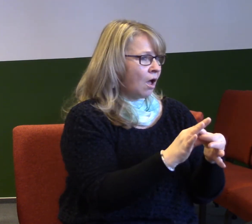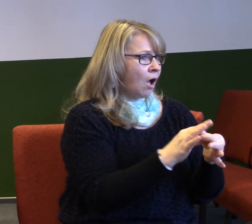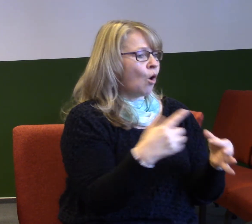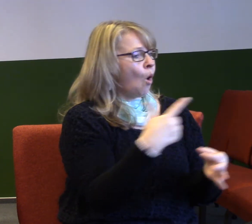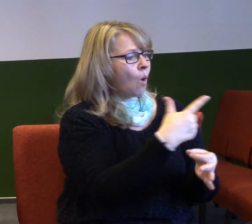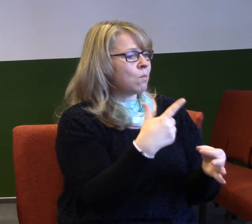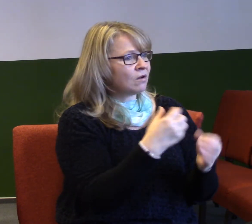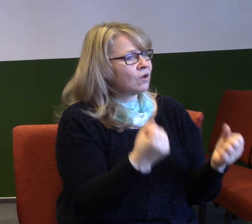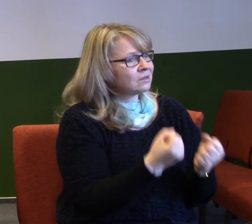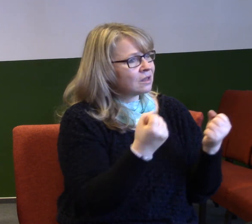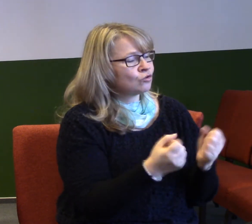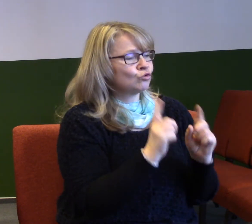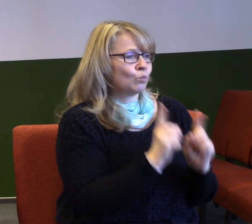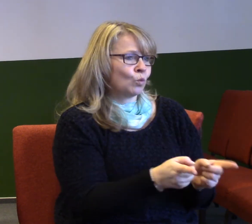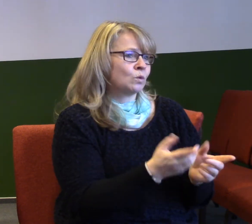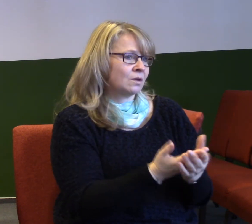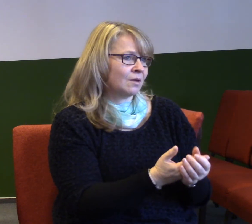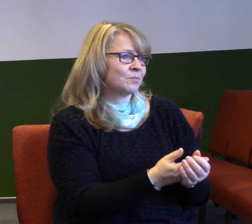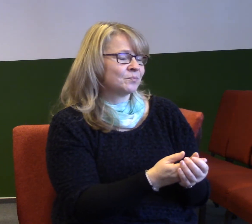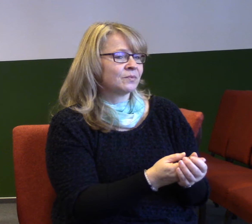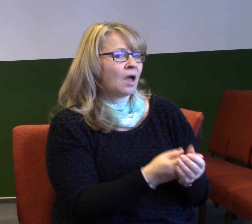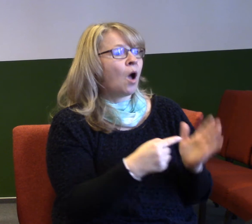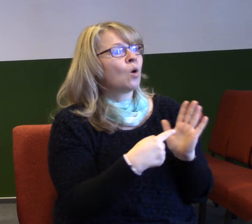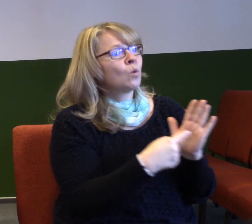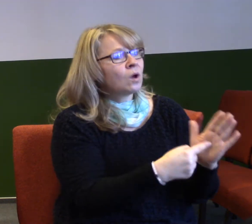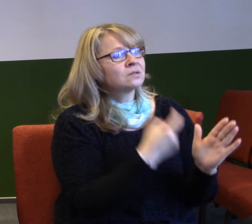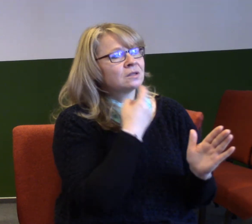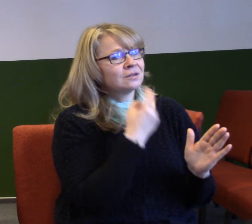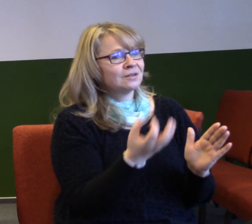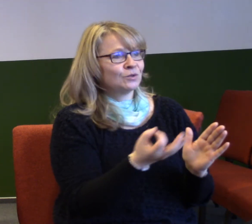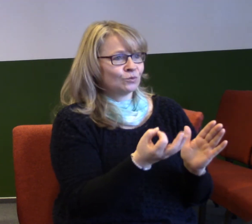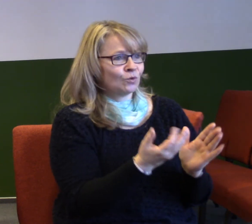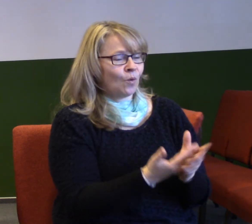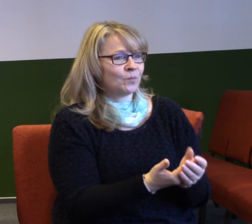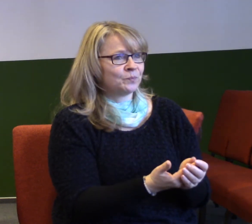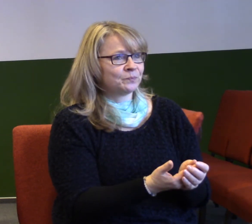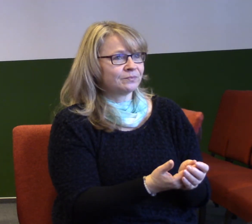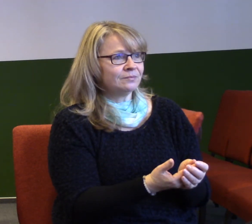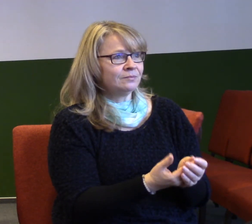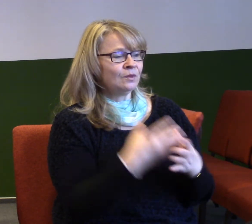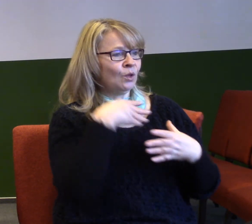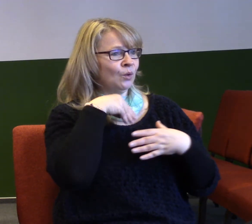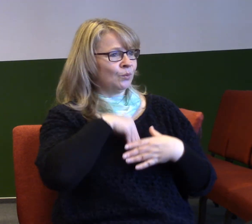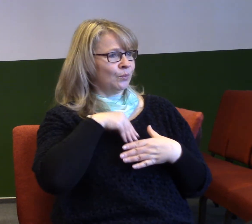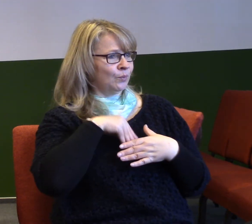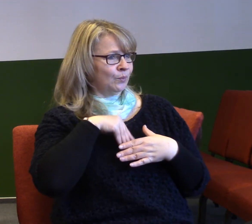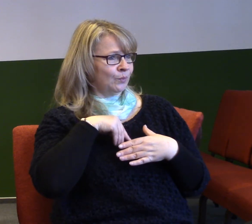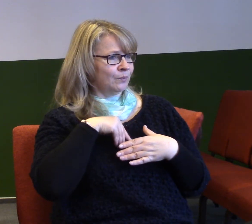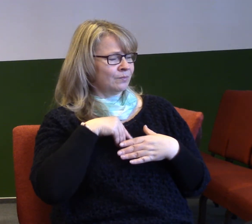já bych vám chtěl ukázat to, že někde hluboko v nás je skryté nebezpečí,